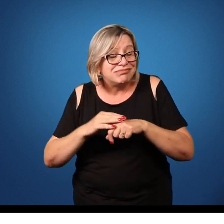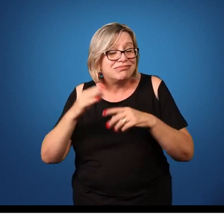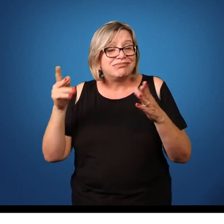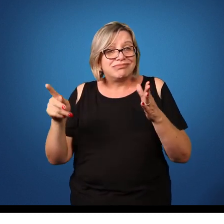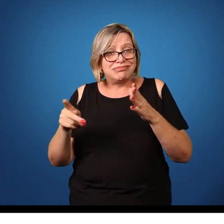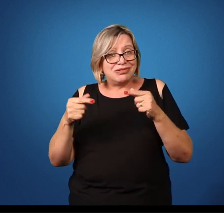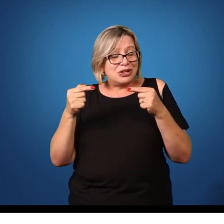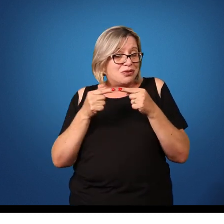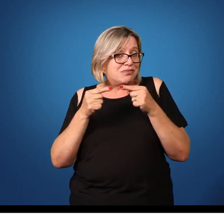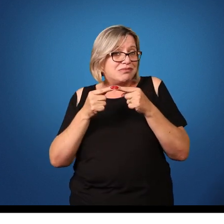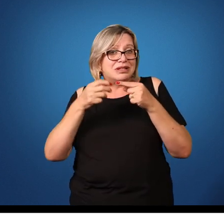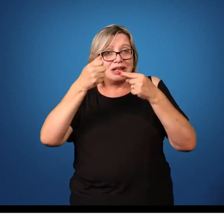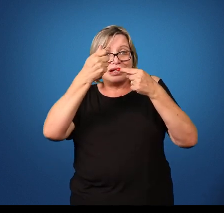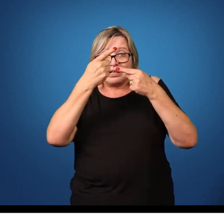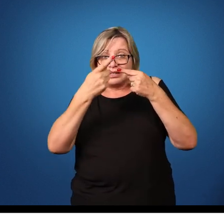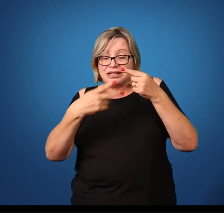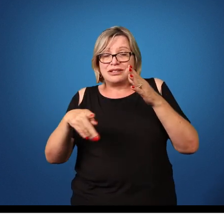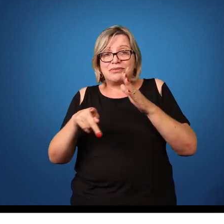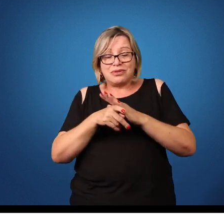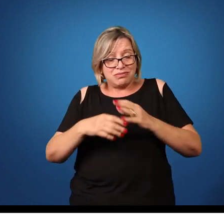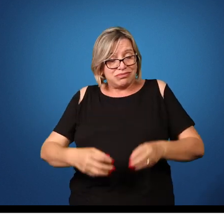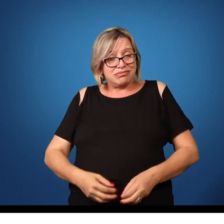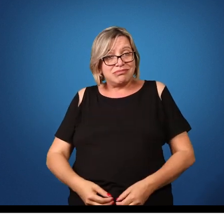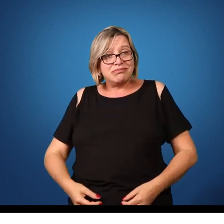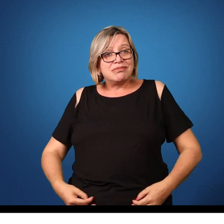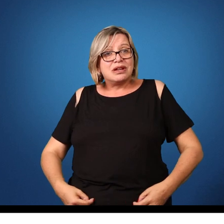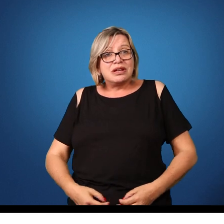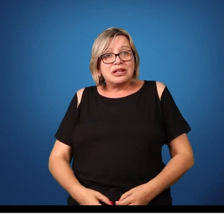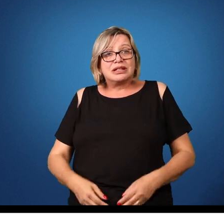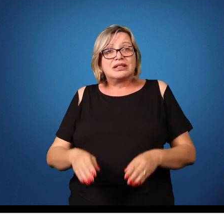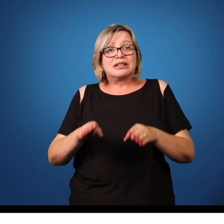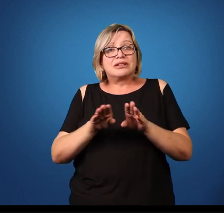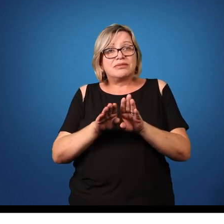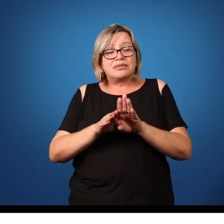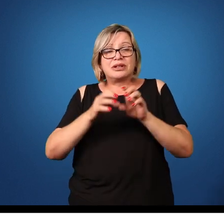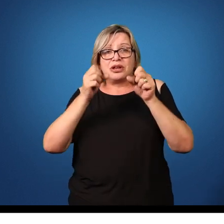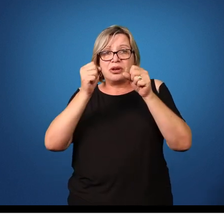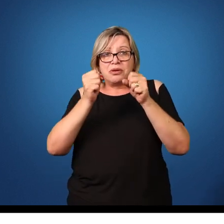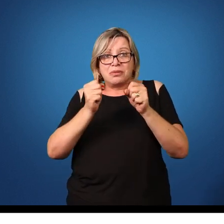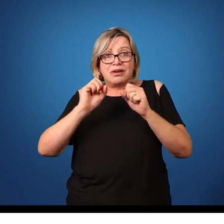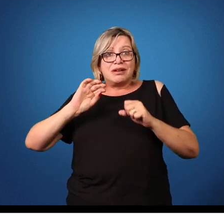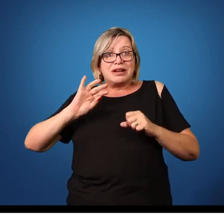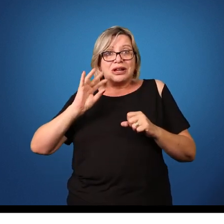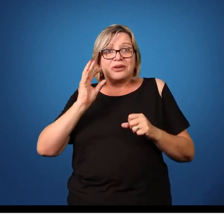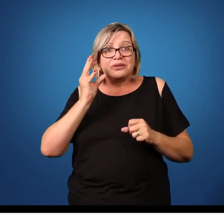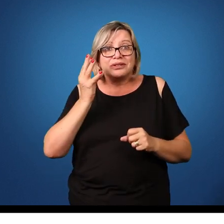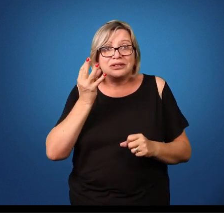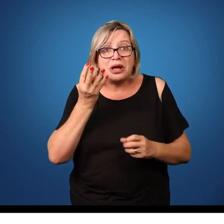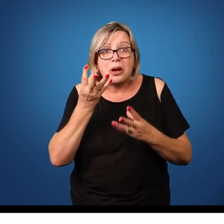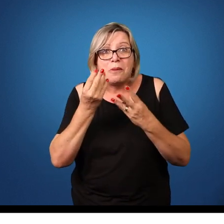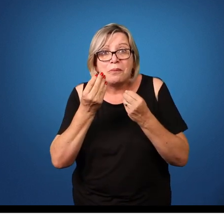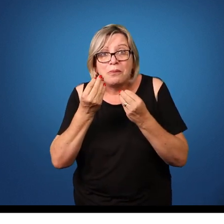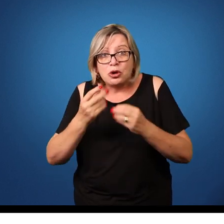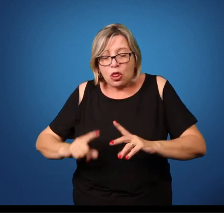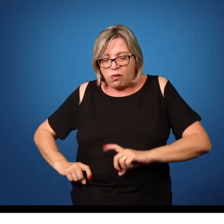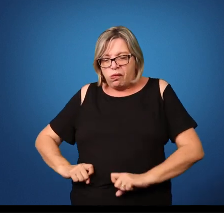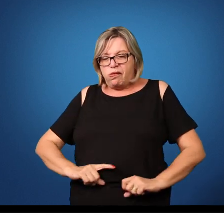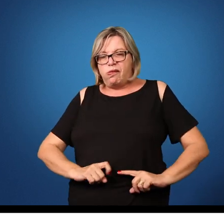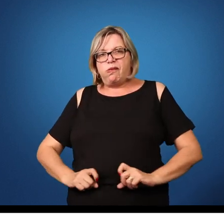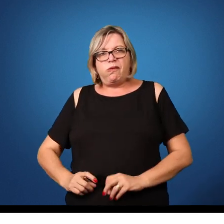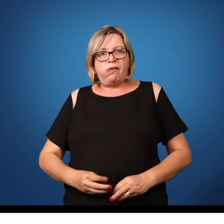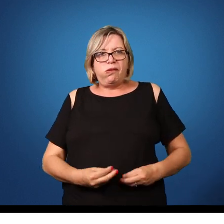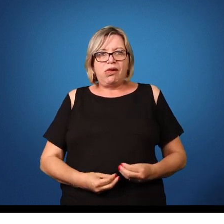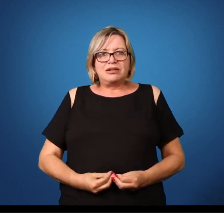relacionadas à fase intestinal. Pode também ocorrer uma grande proliferação desse verme no intestino